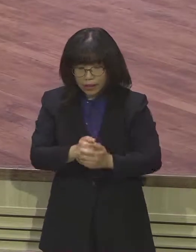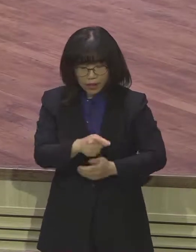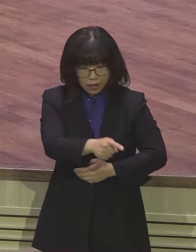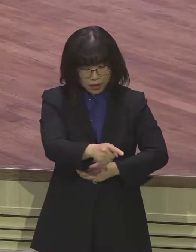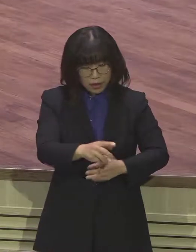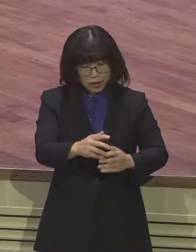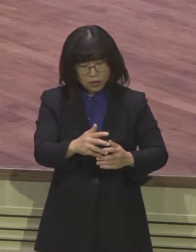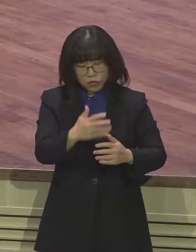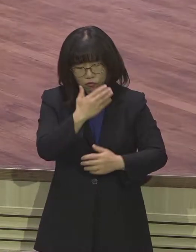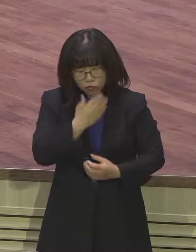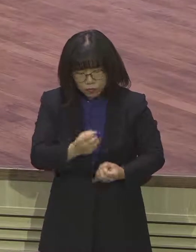수 있는 축복을 주셨습니다.